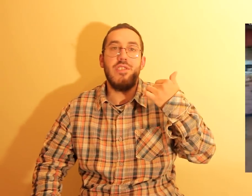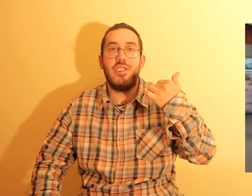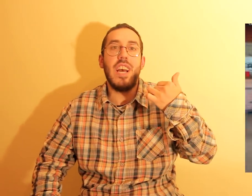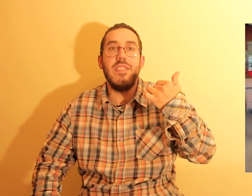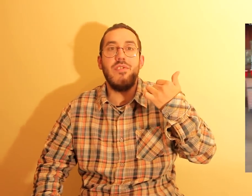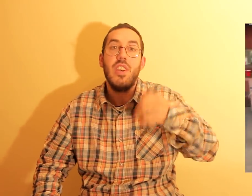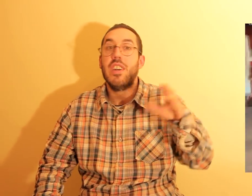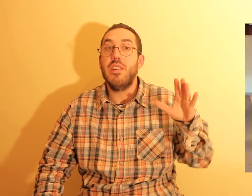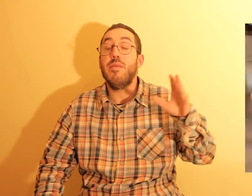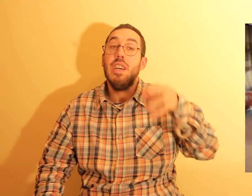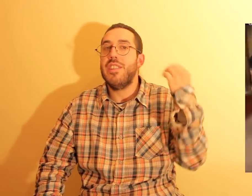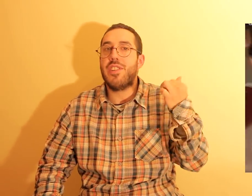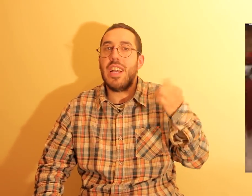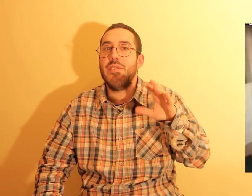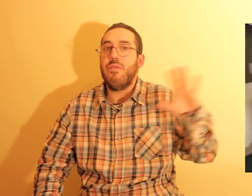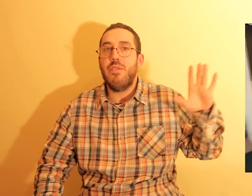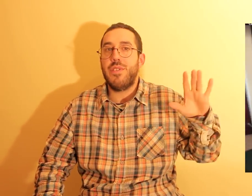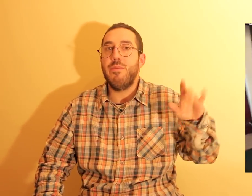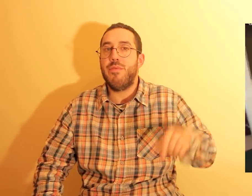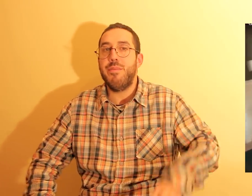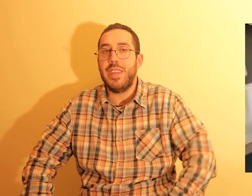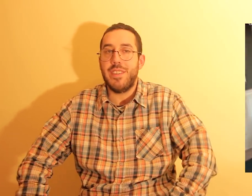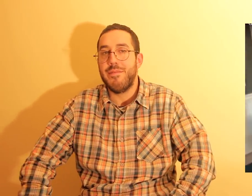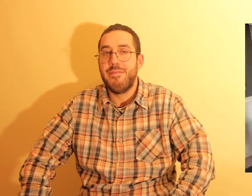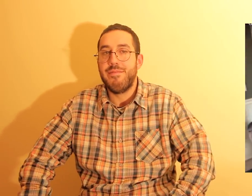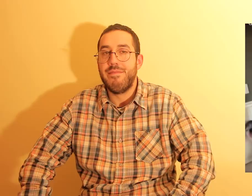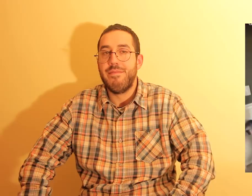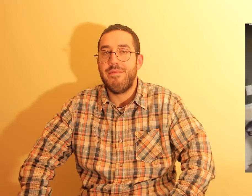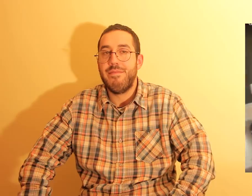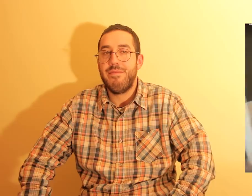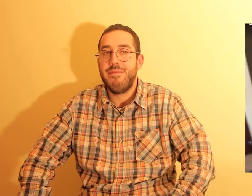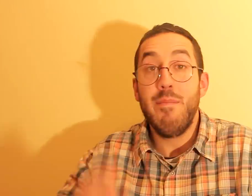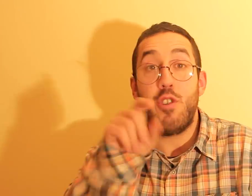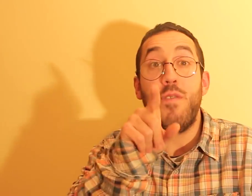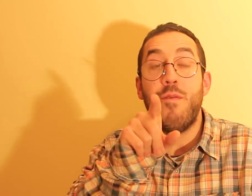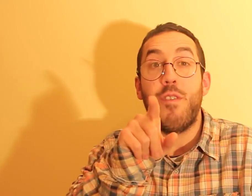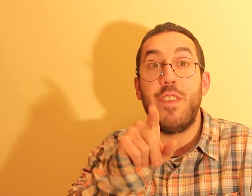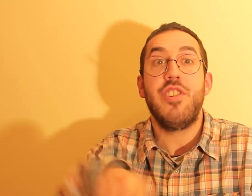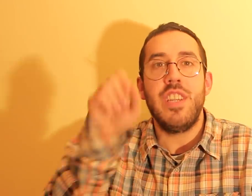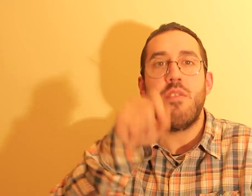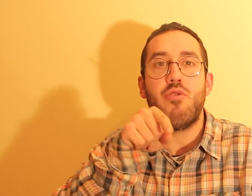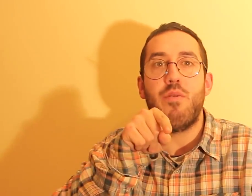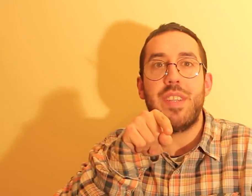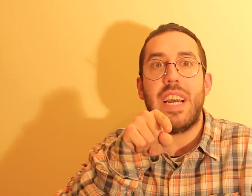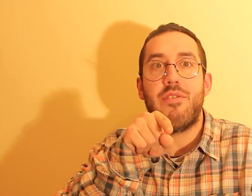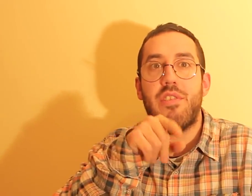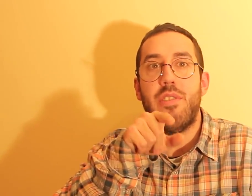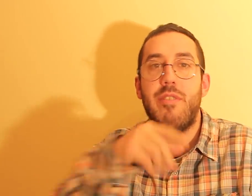challenge, que neste caso, não correu assim muito bem. Mas se o filme for fixe, digam nos comentários, o sabor,